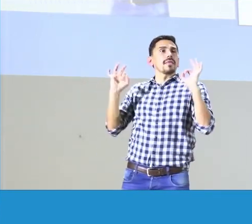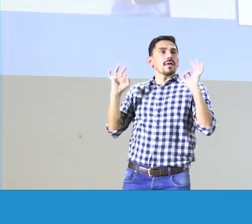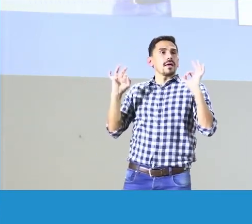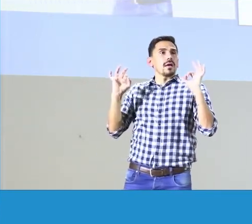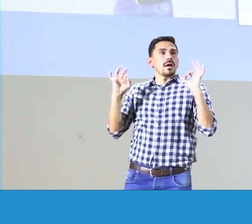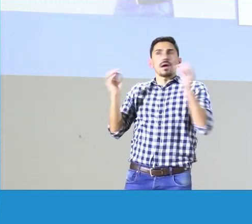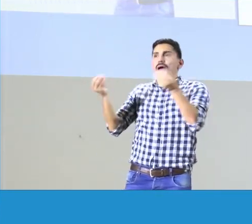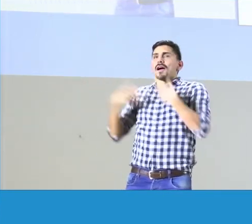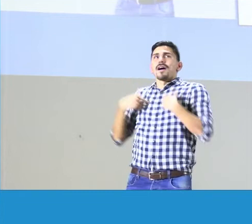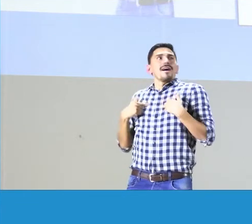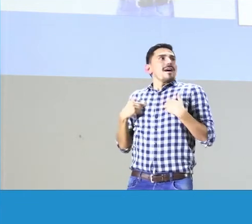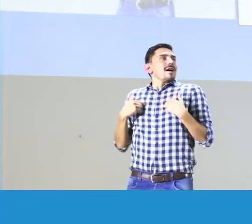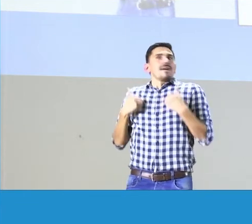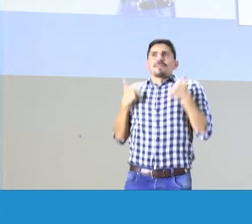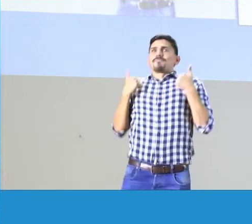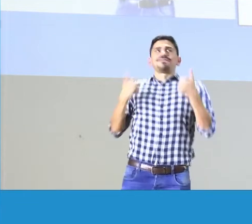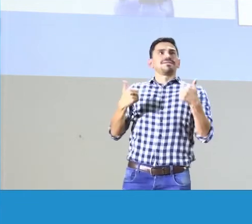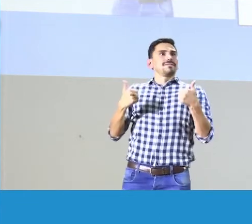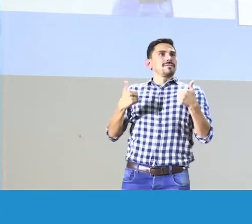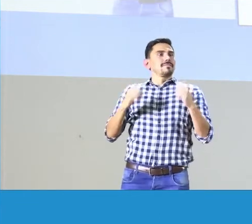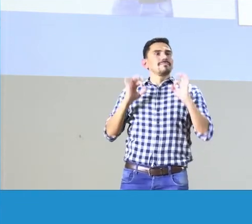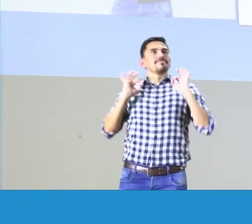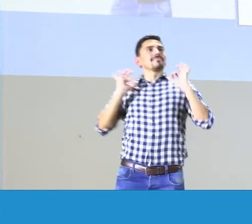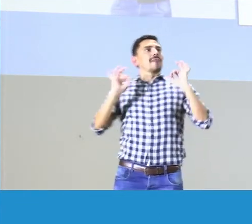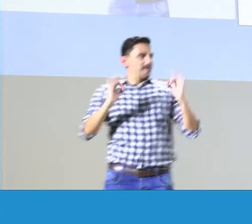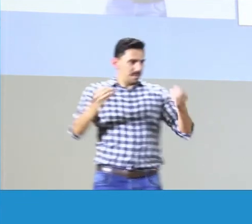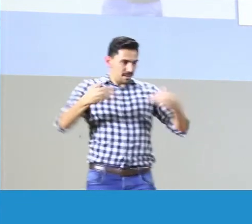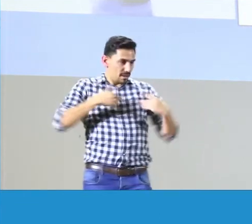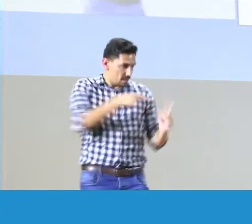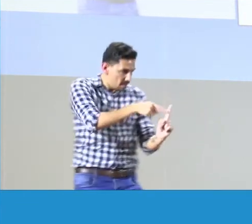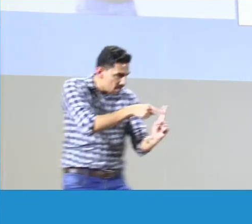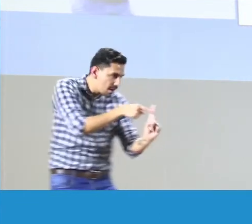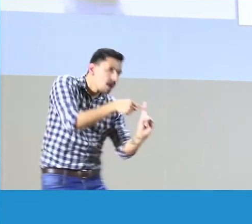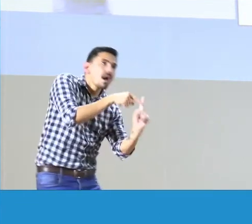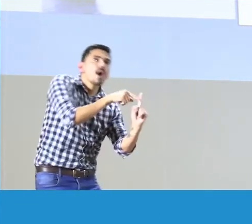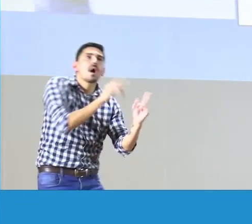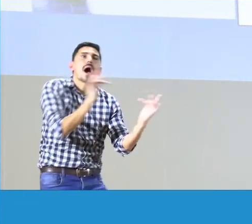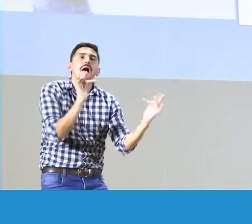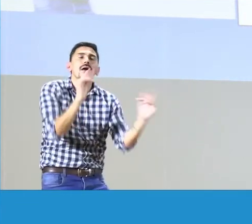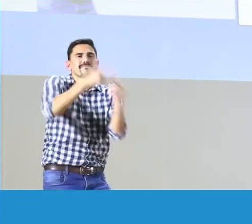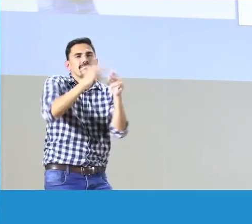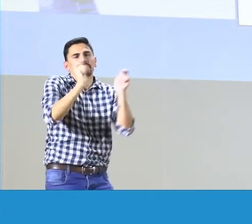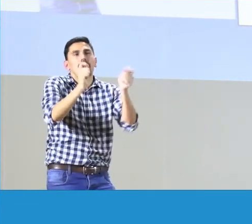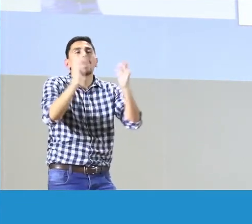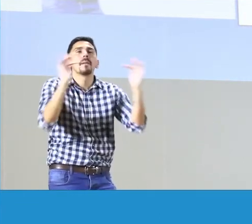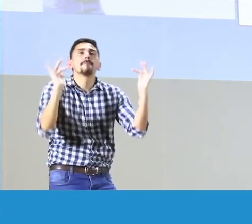tiene que ofrecer calidad para que esa persona esté bien.